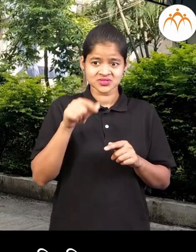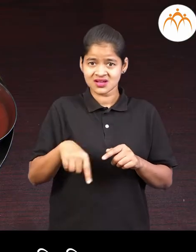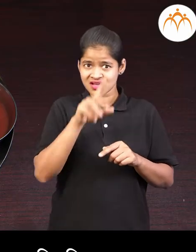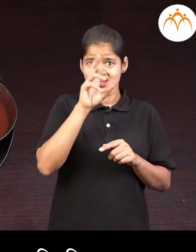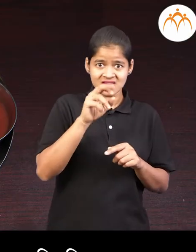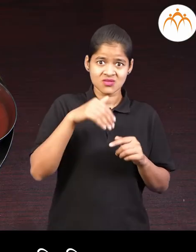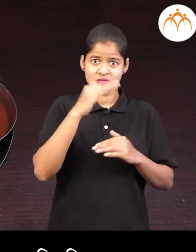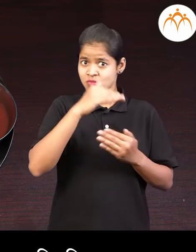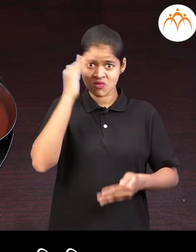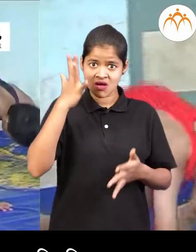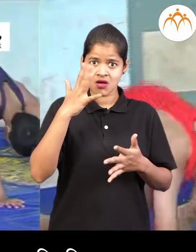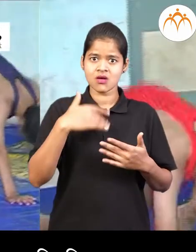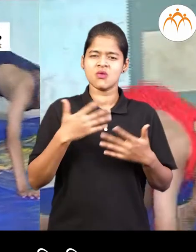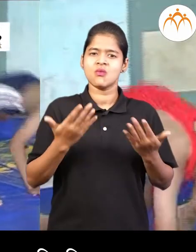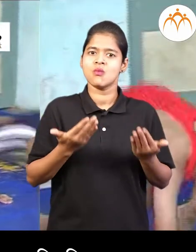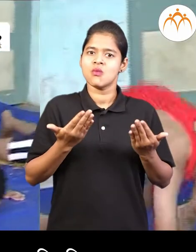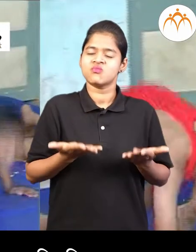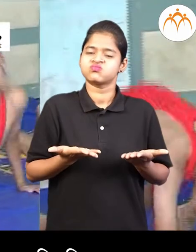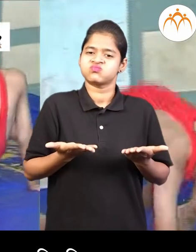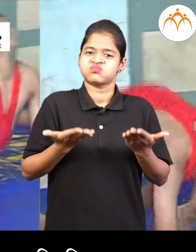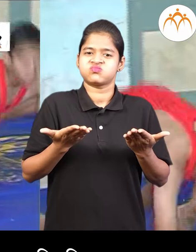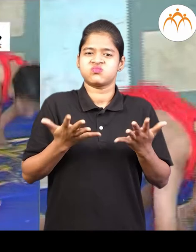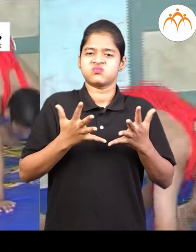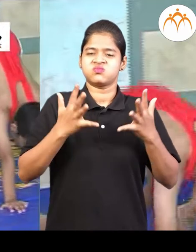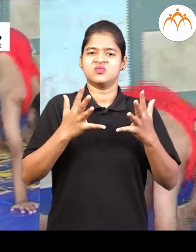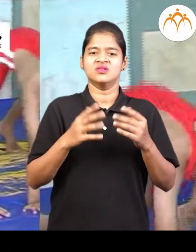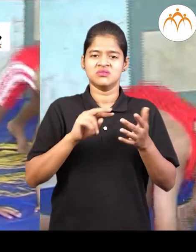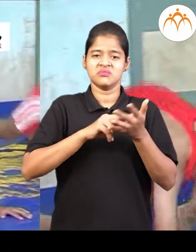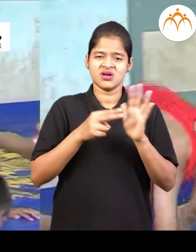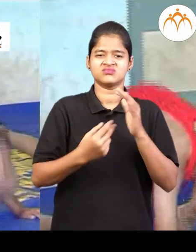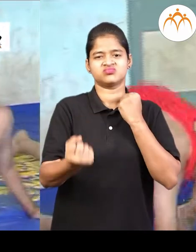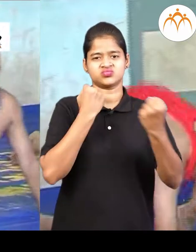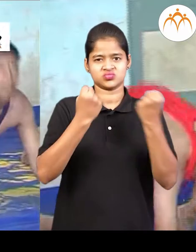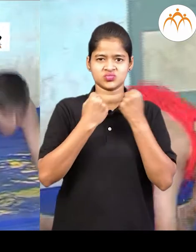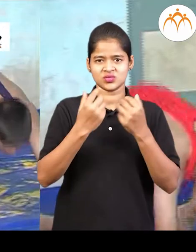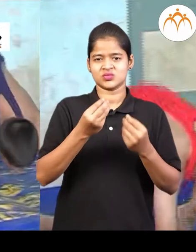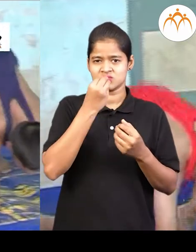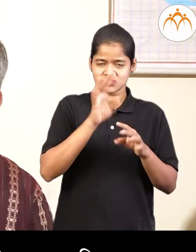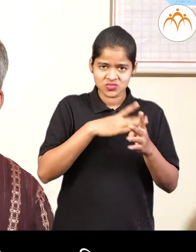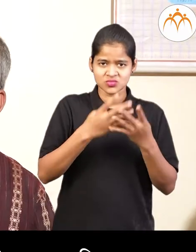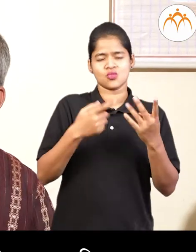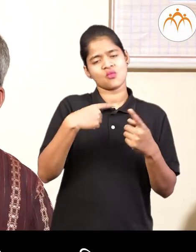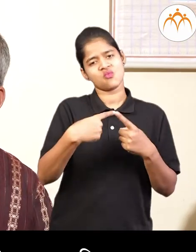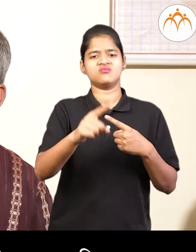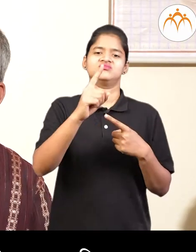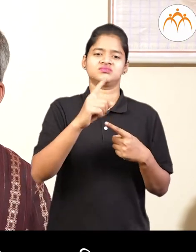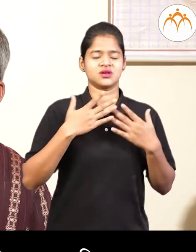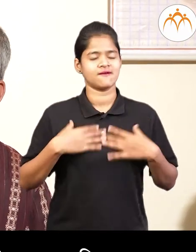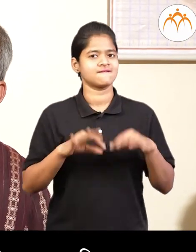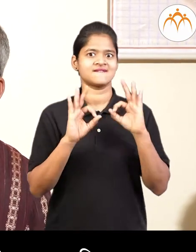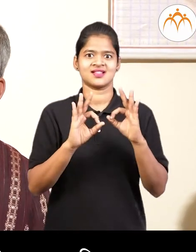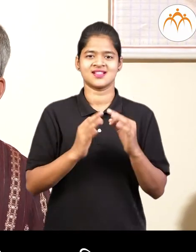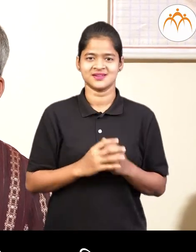सवई, चांगला अहार, चांगला व नियमित व्यायाम याचा फाइदा हुतो अमोल काकाचा